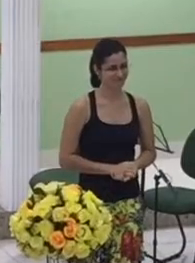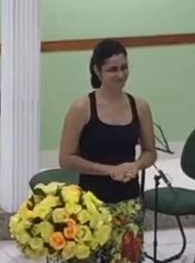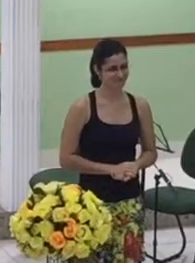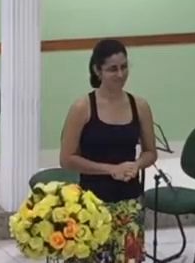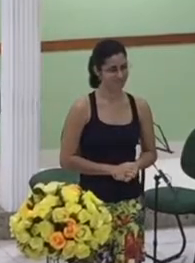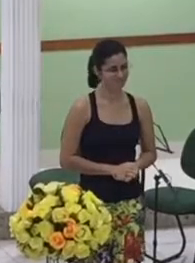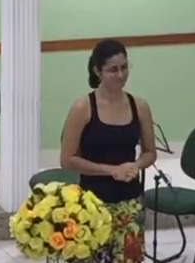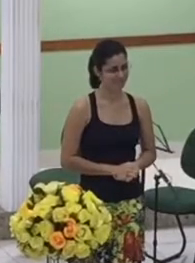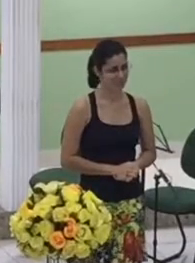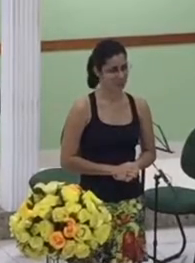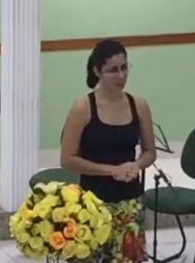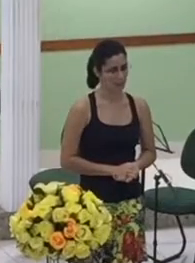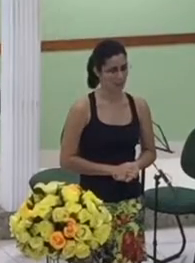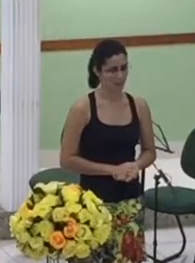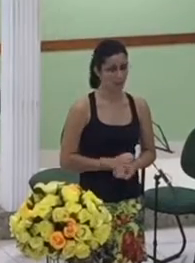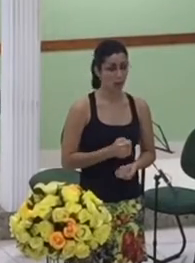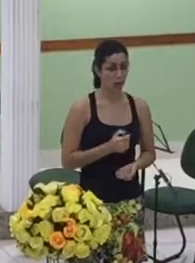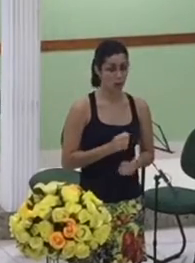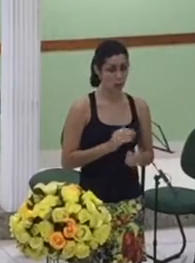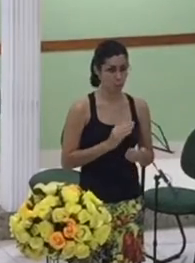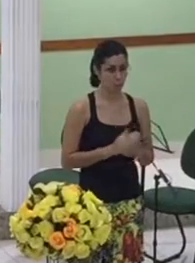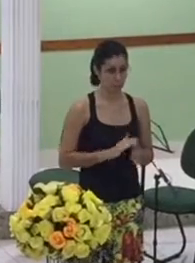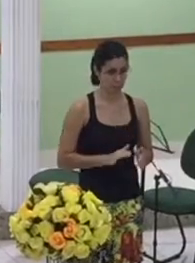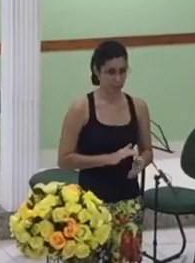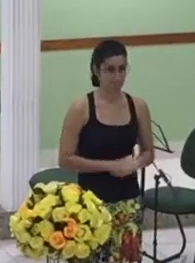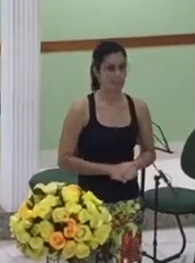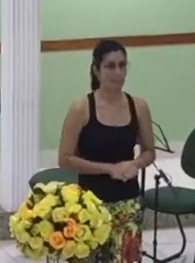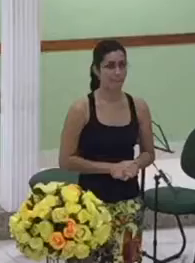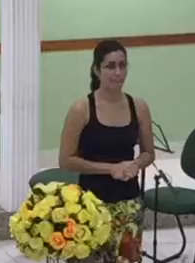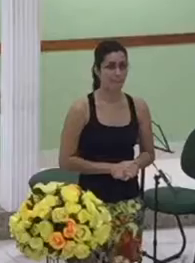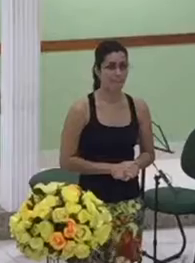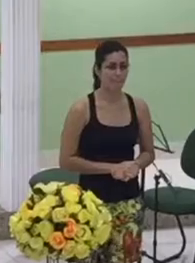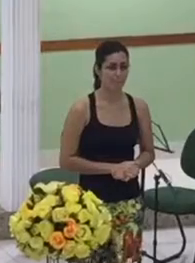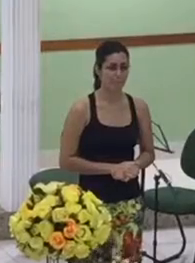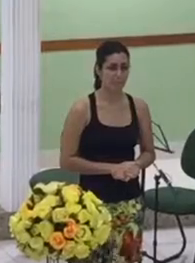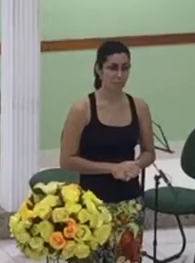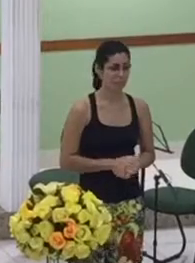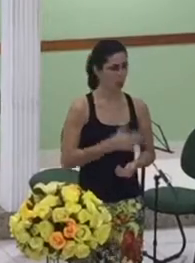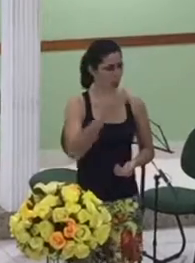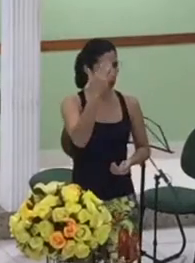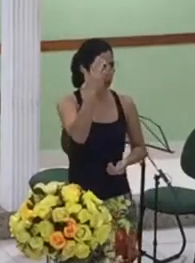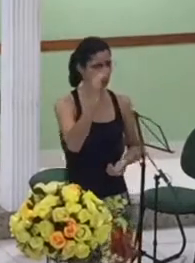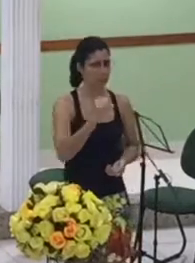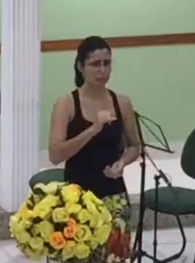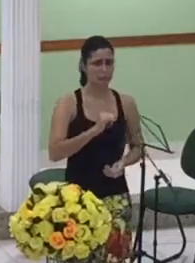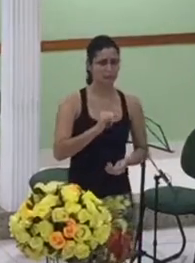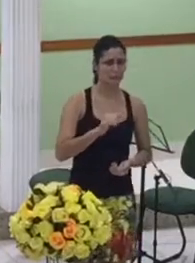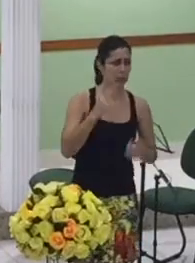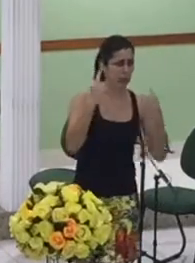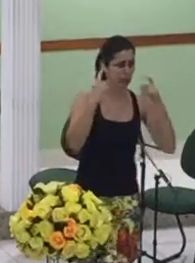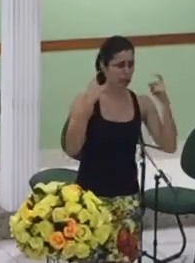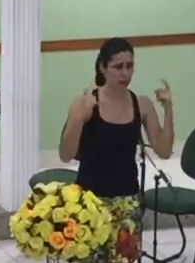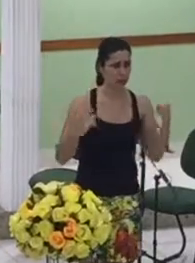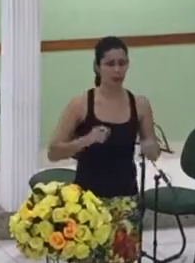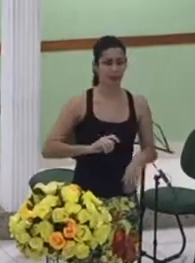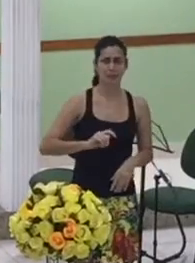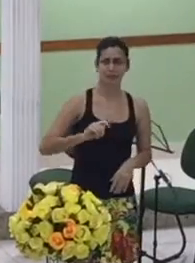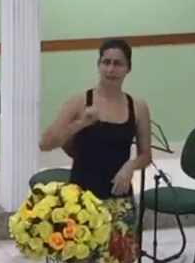estou acabando já não sei se foi o sinal de Deus para que eu termine mas eu estou acabando amém